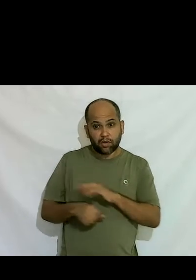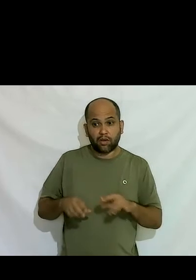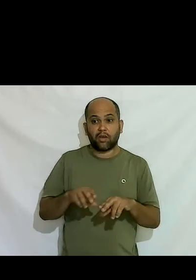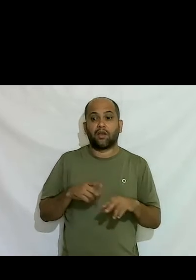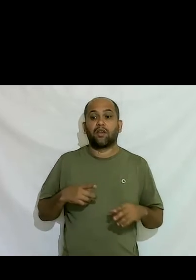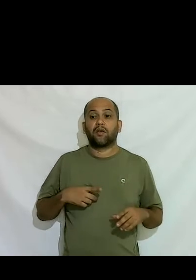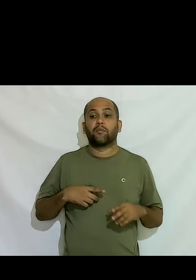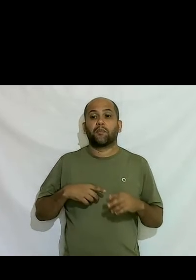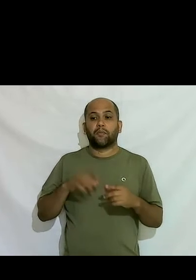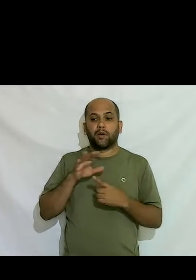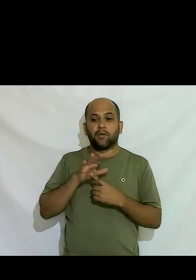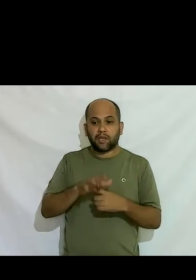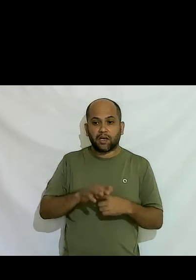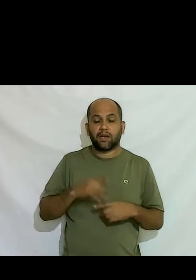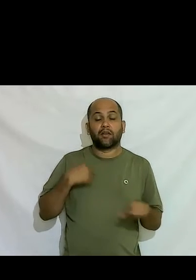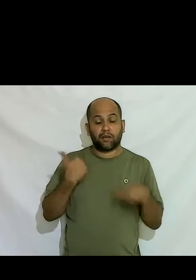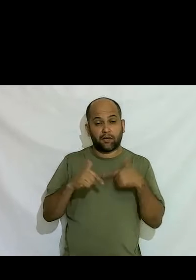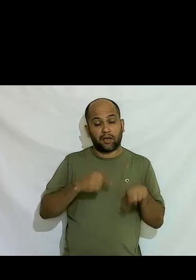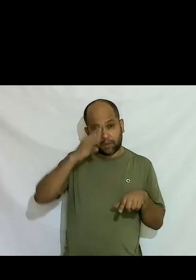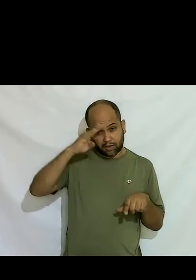isso eu tenho um trabalho acadêmico sobre isso